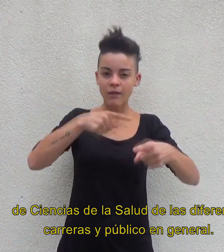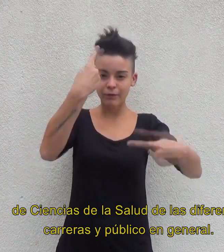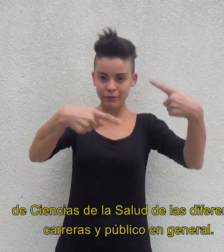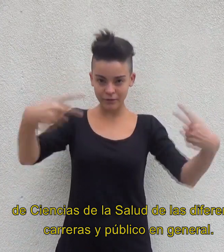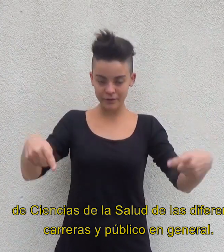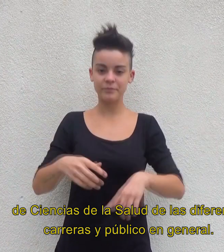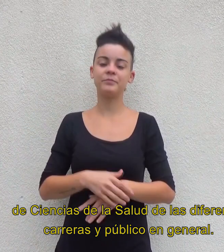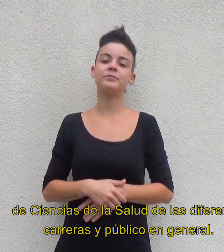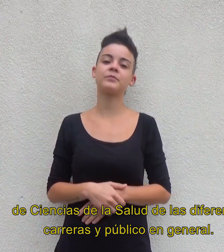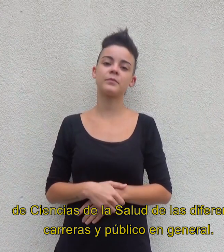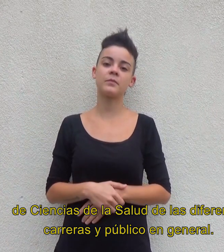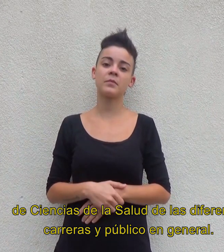Público en General